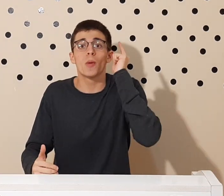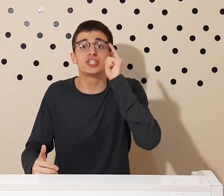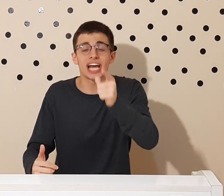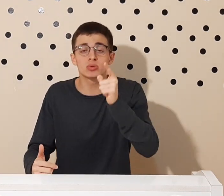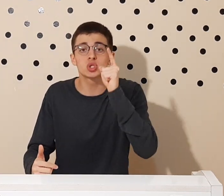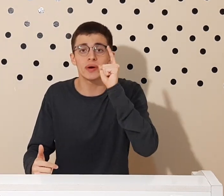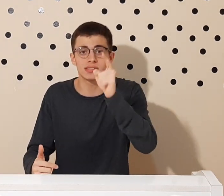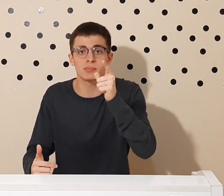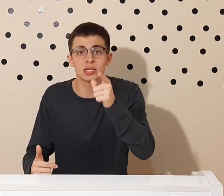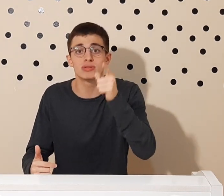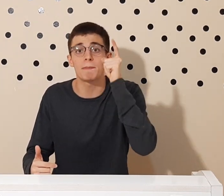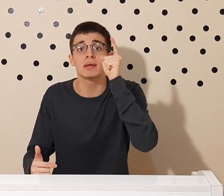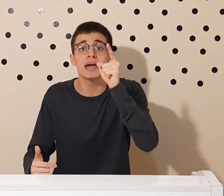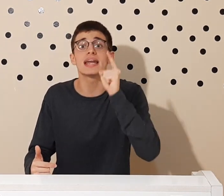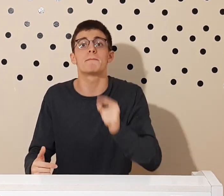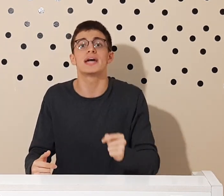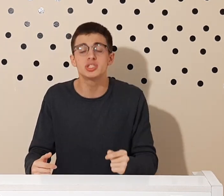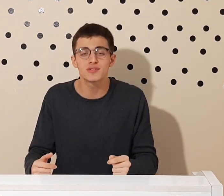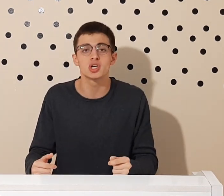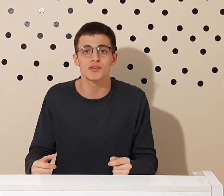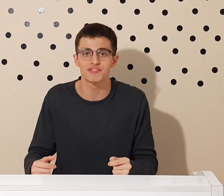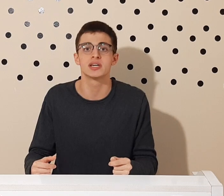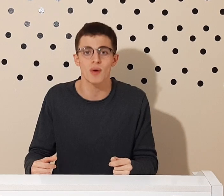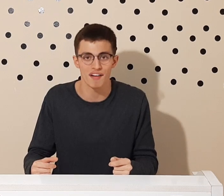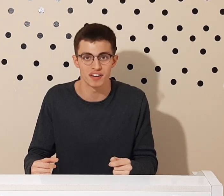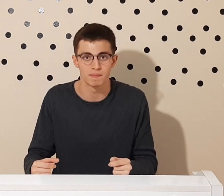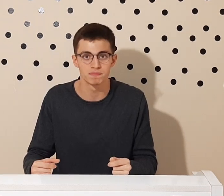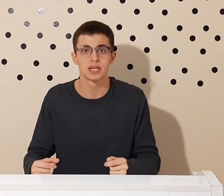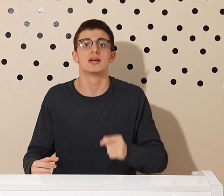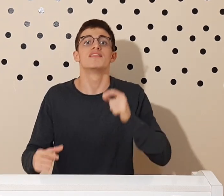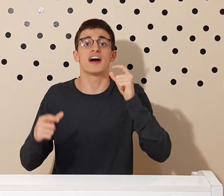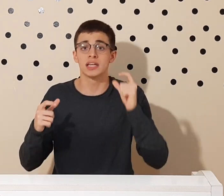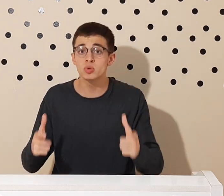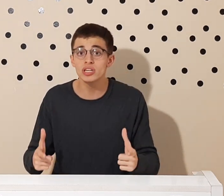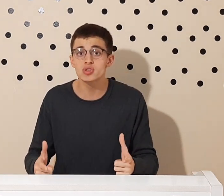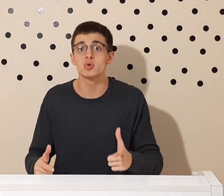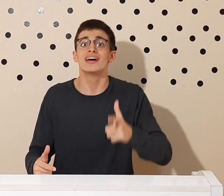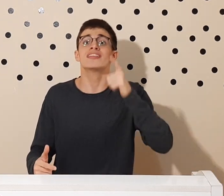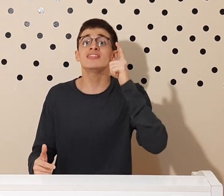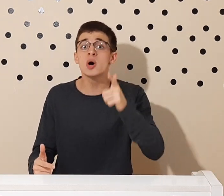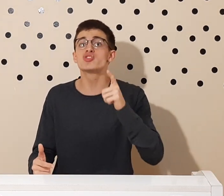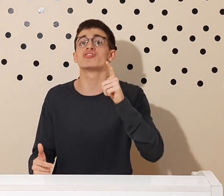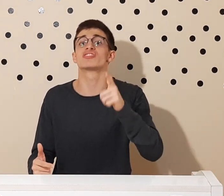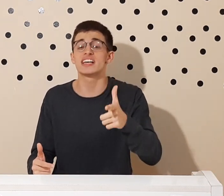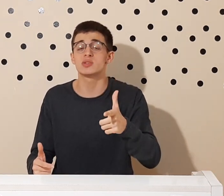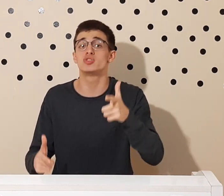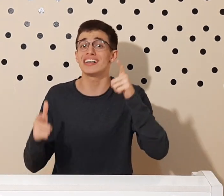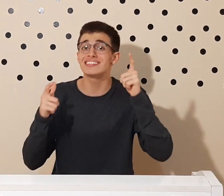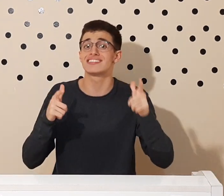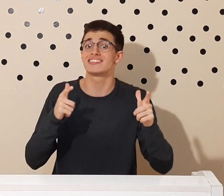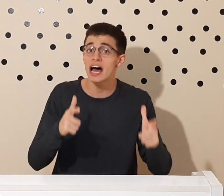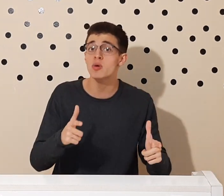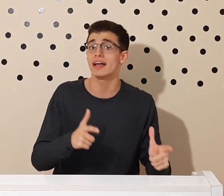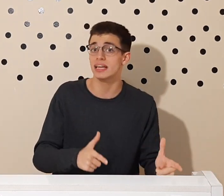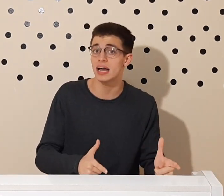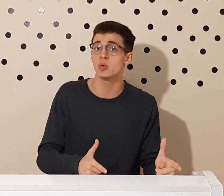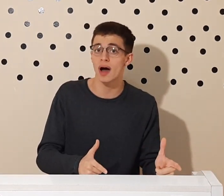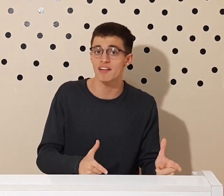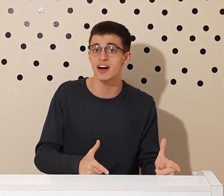objeto de conhecimento da primeira P de filosofia no lava. Falando nisso, não se esqueçam de acessar o material no lava